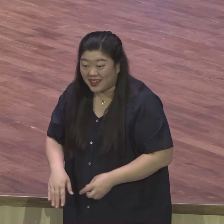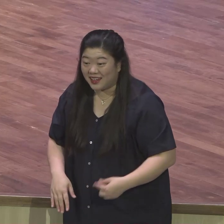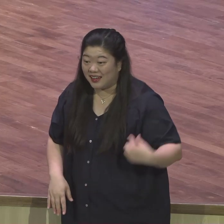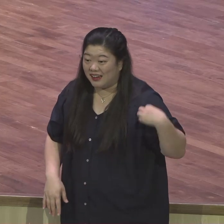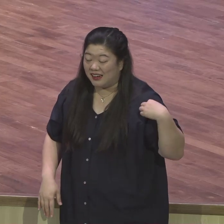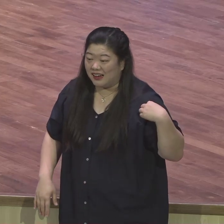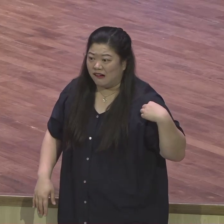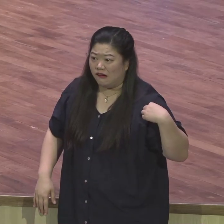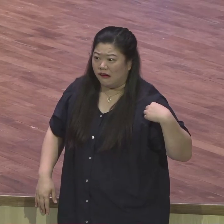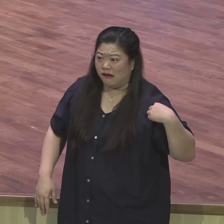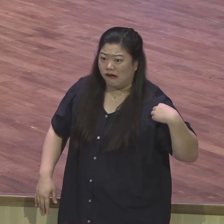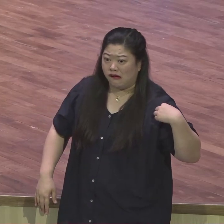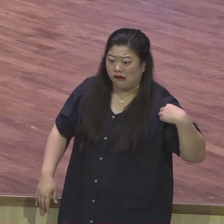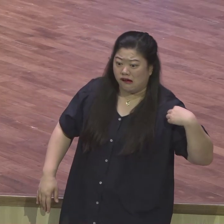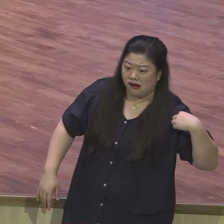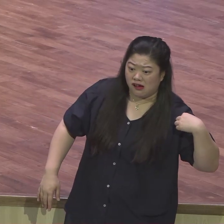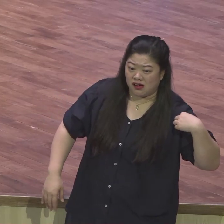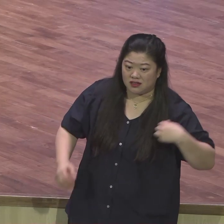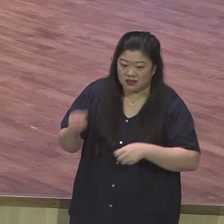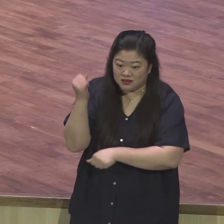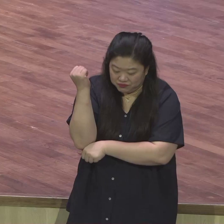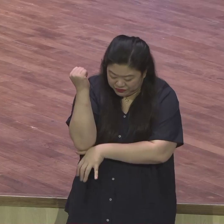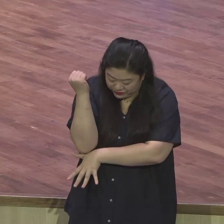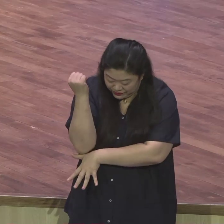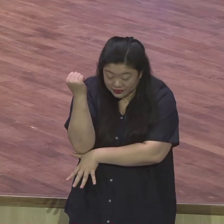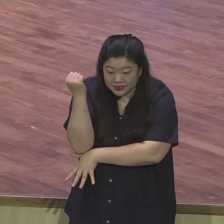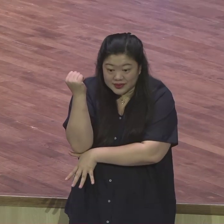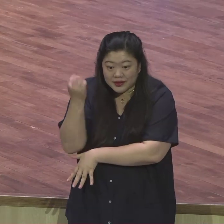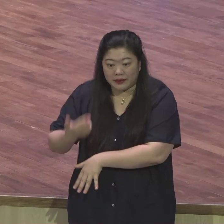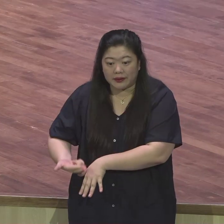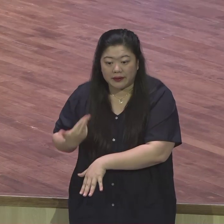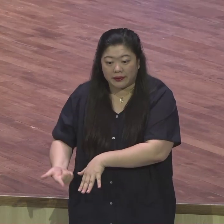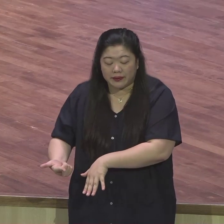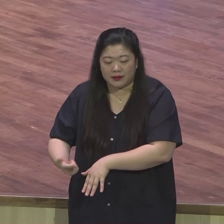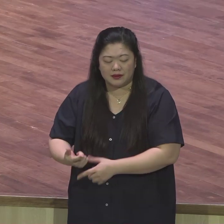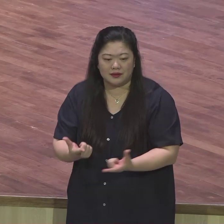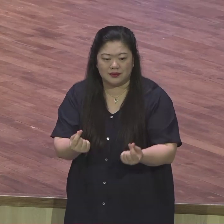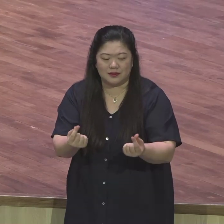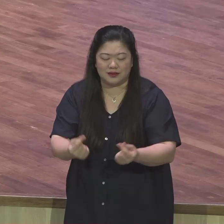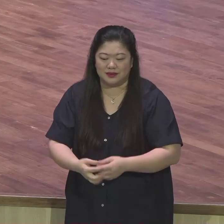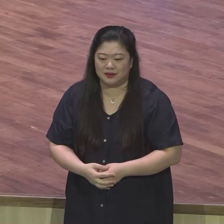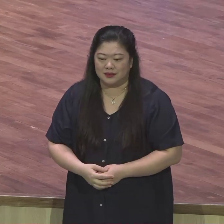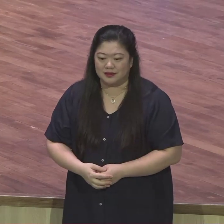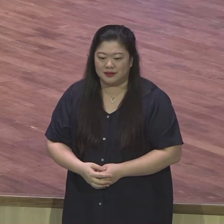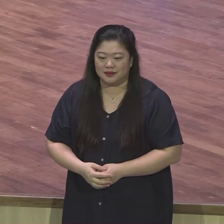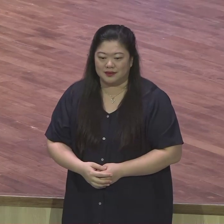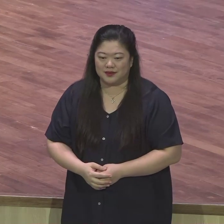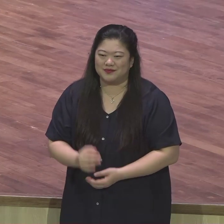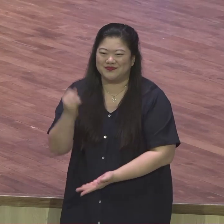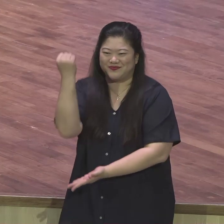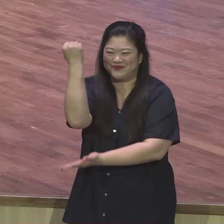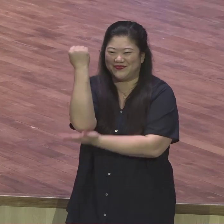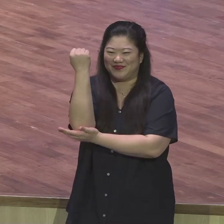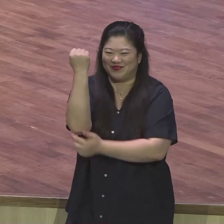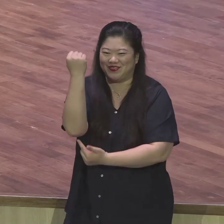그냥 할 때는 열심히 했다가 뚝 떨어져서 딴 짓도 합니다. 뿌리가 없어요. 하나님의